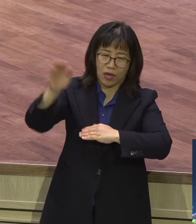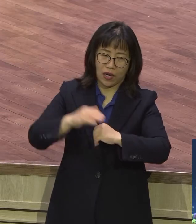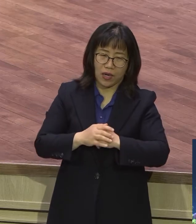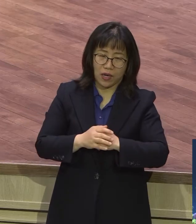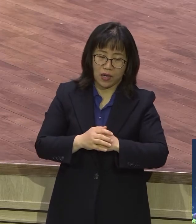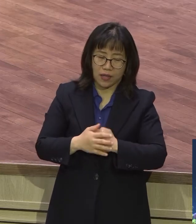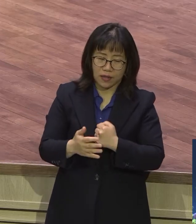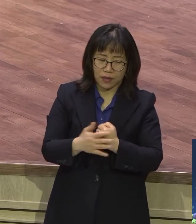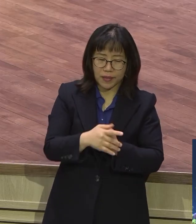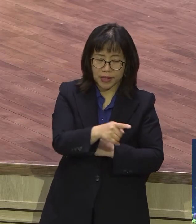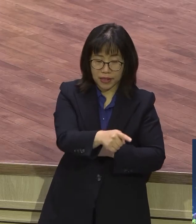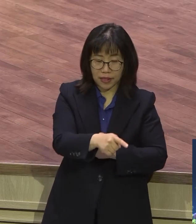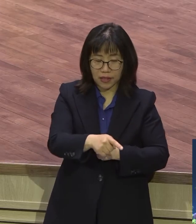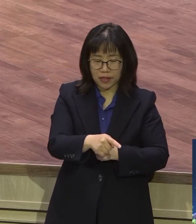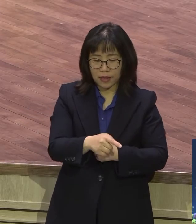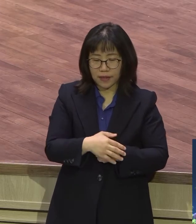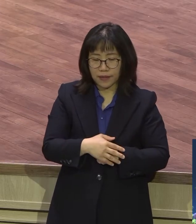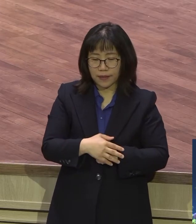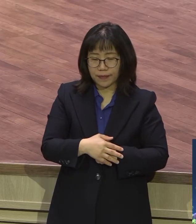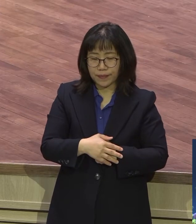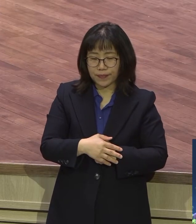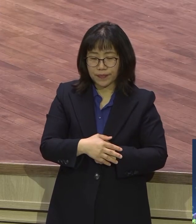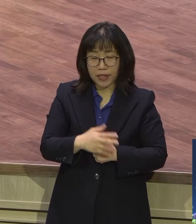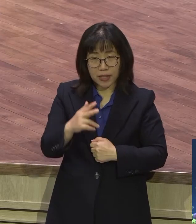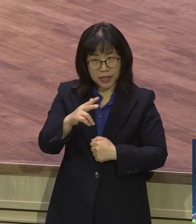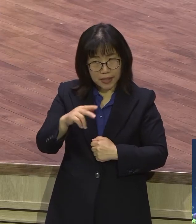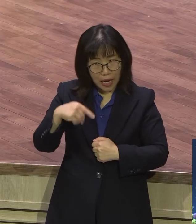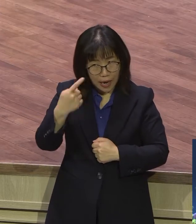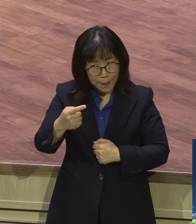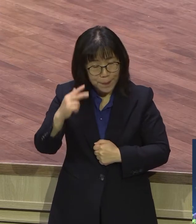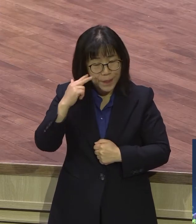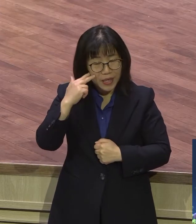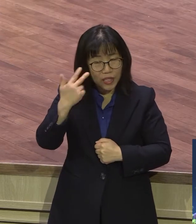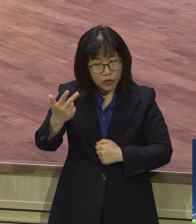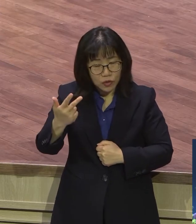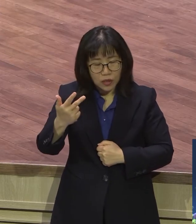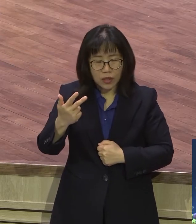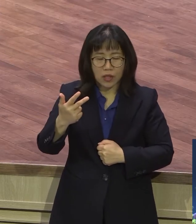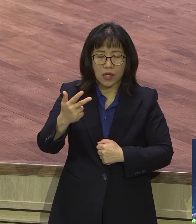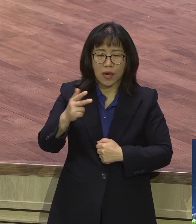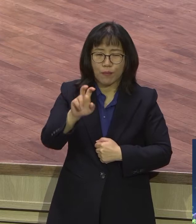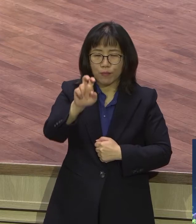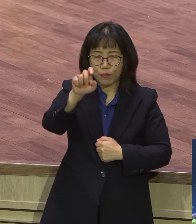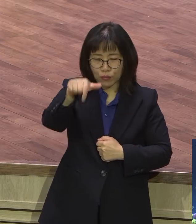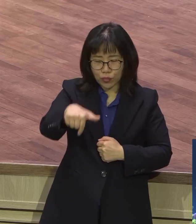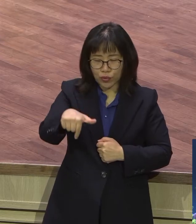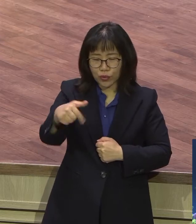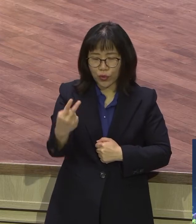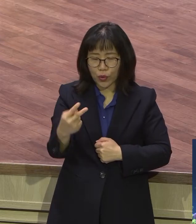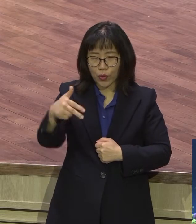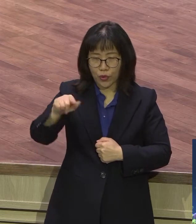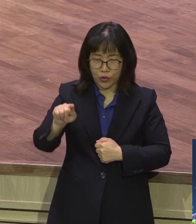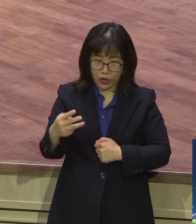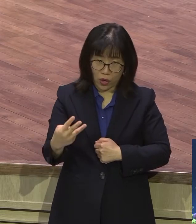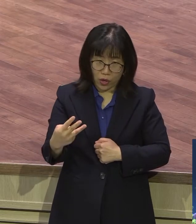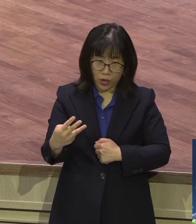첫날이고 그날부터 일주일 동안이 무교절입니다. 어린 양을 잡고 일주일 후